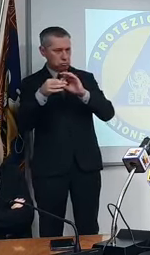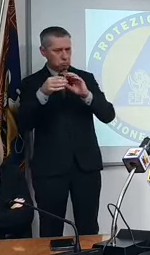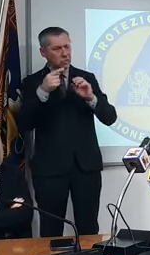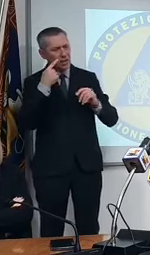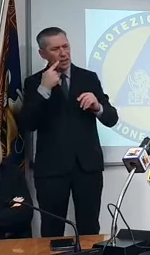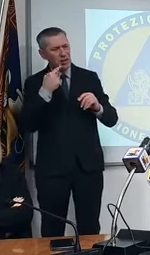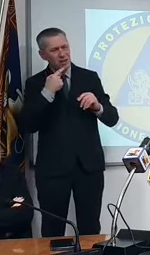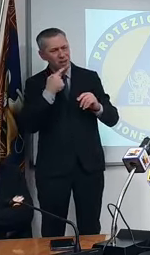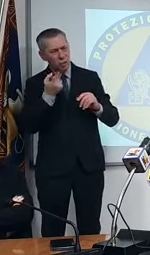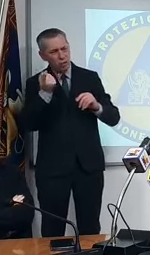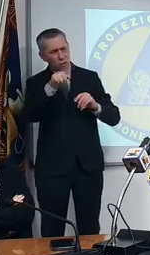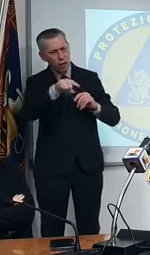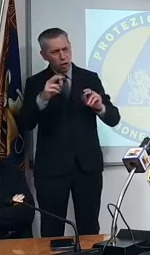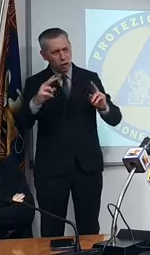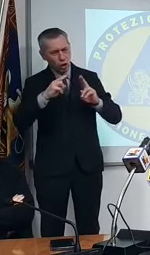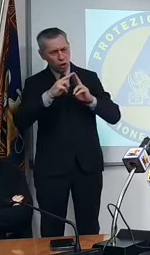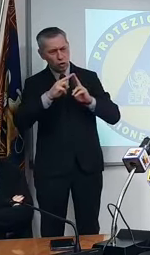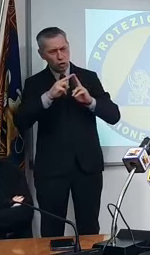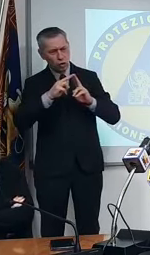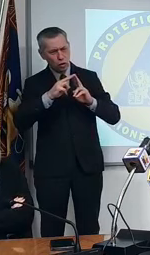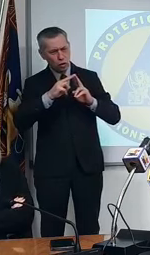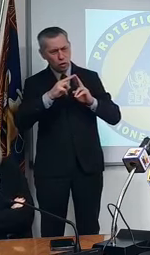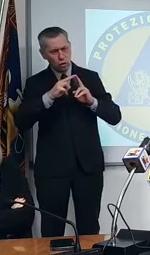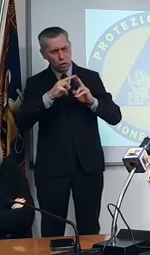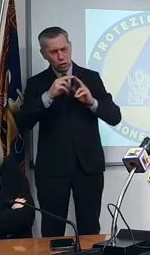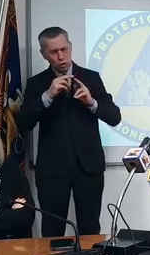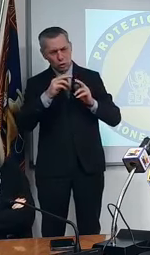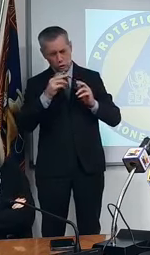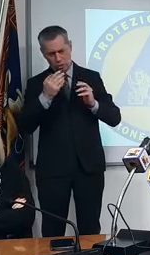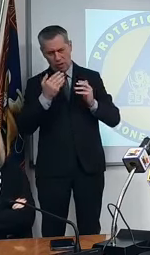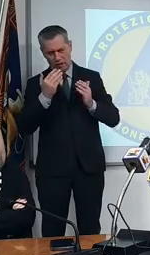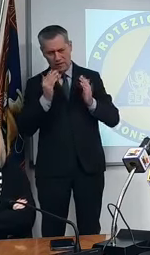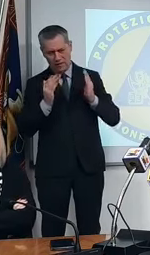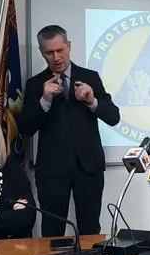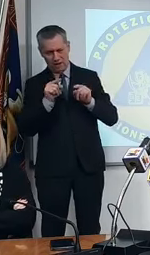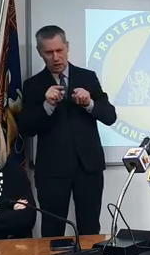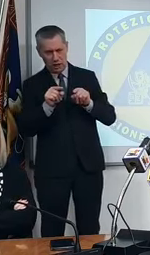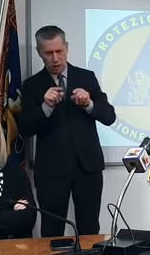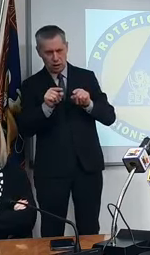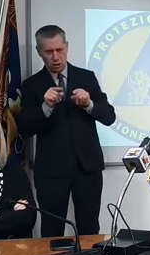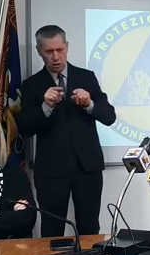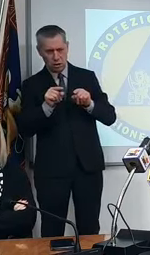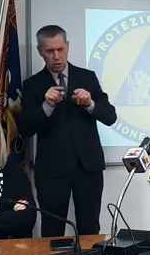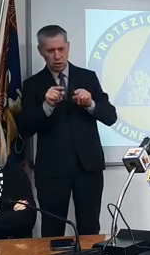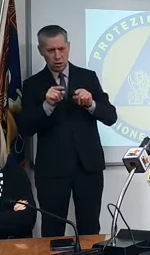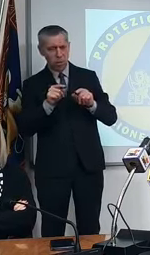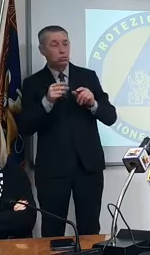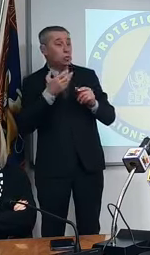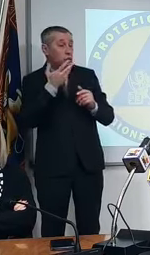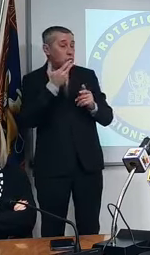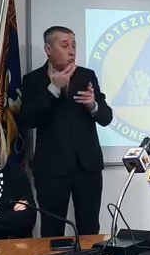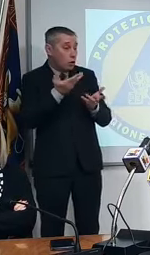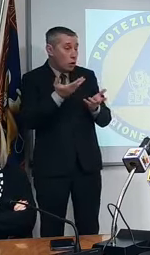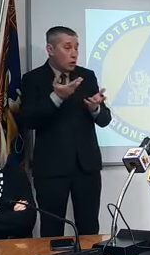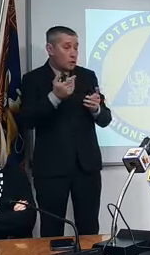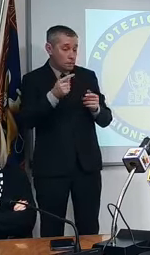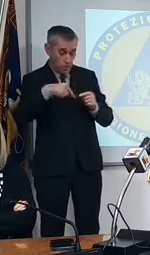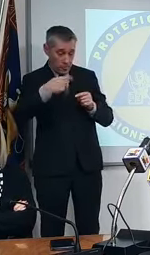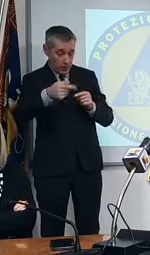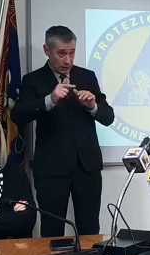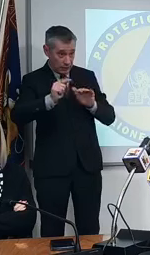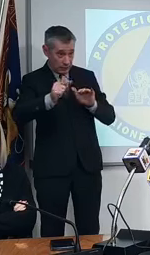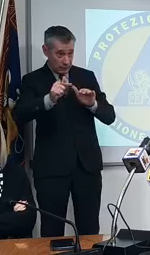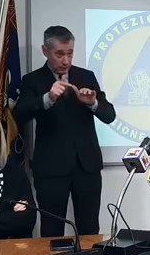avrete un incontro una verifica come pensate di affrontare appunto anche nelle prossime